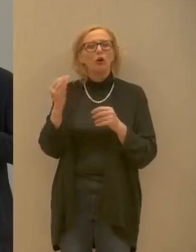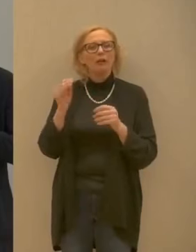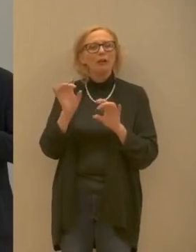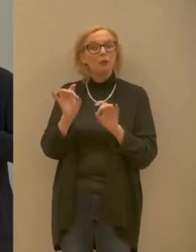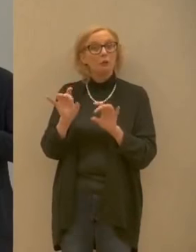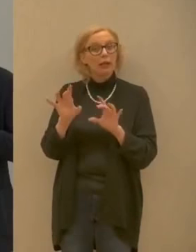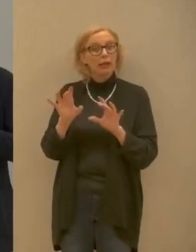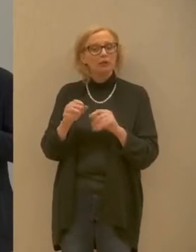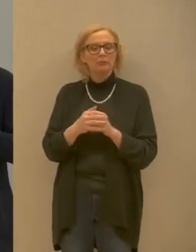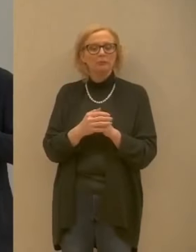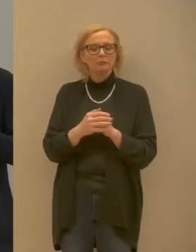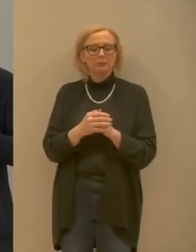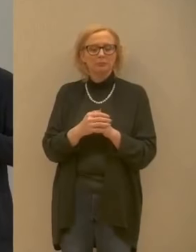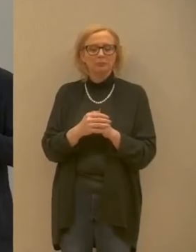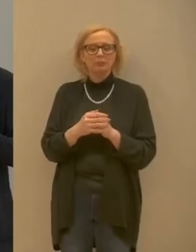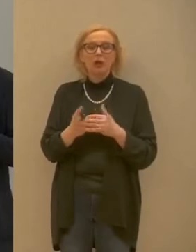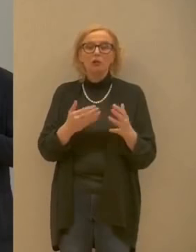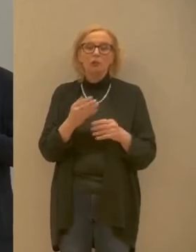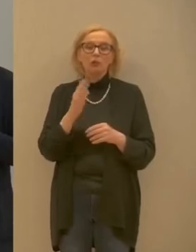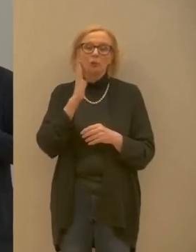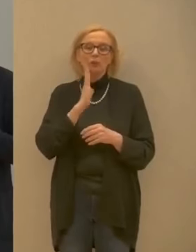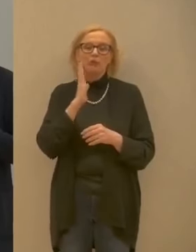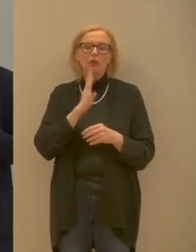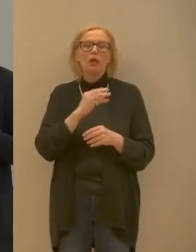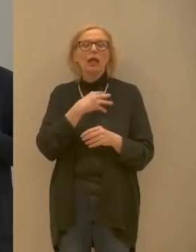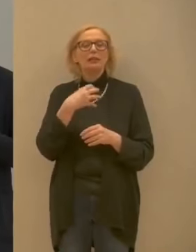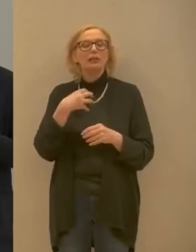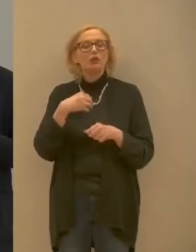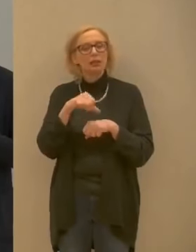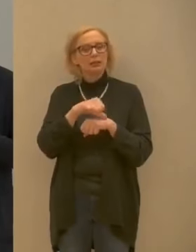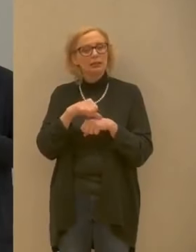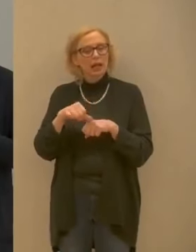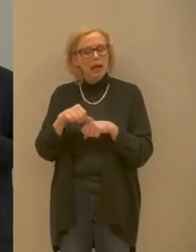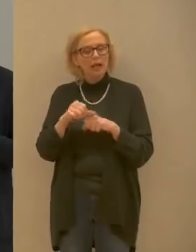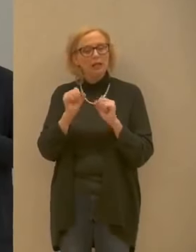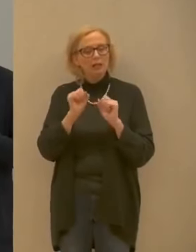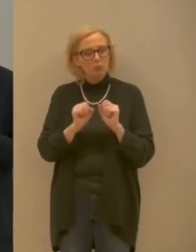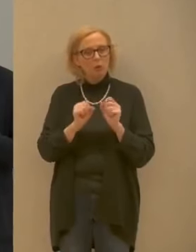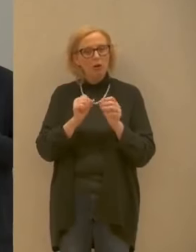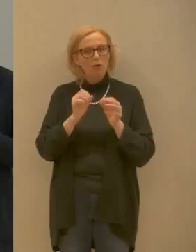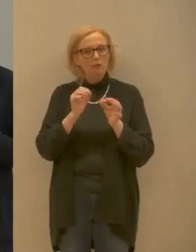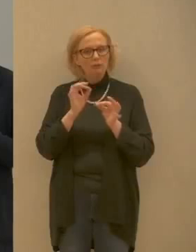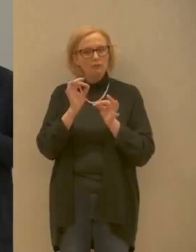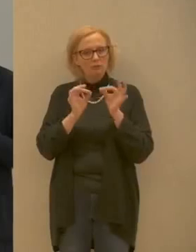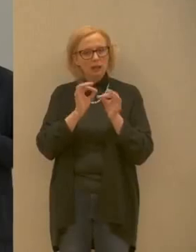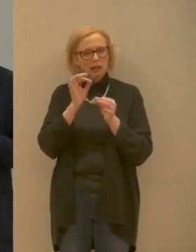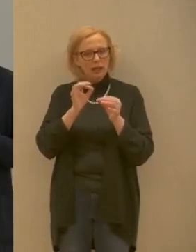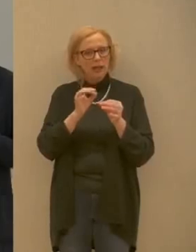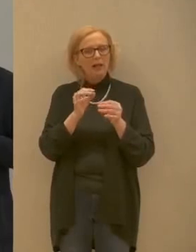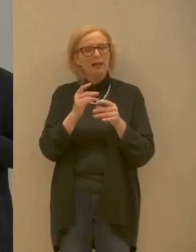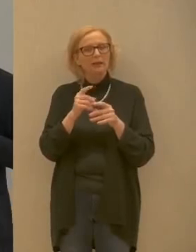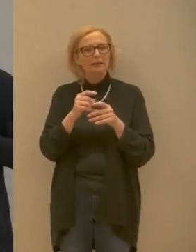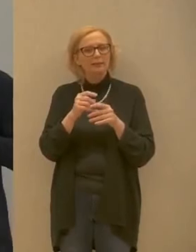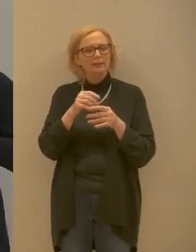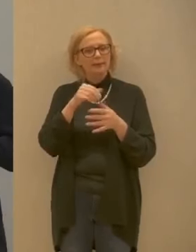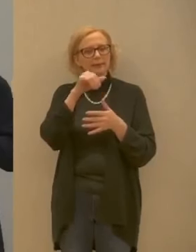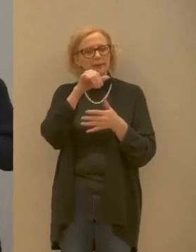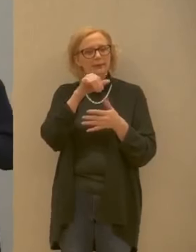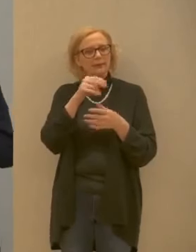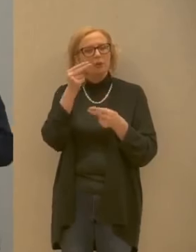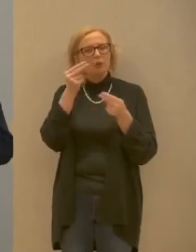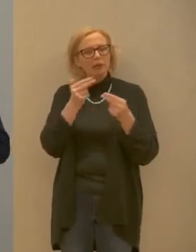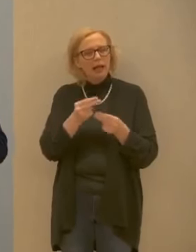però vorrei coinvolgere da subito l'assessore segnana per offrire uno spaccato complessivo della situazione delle ultime